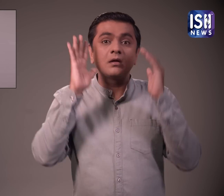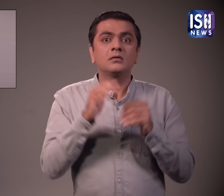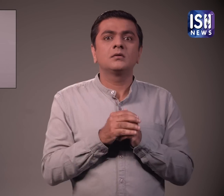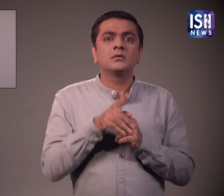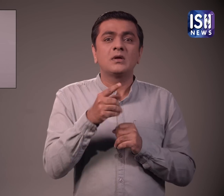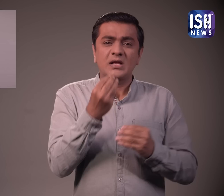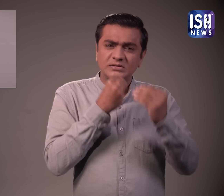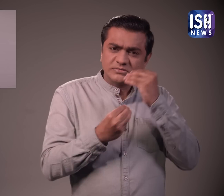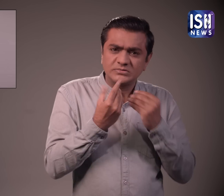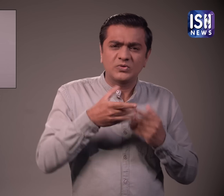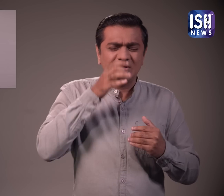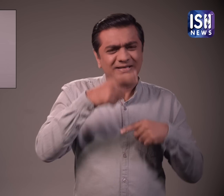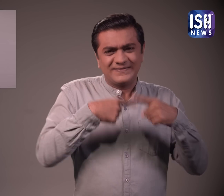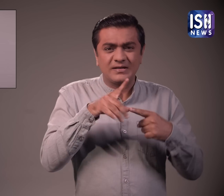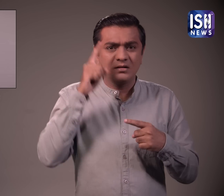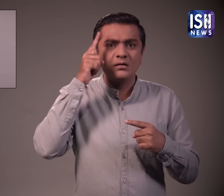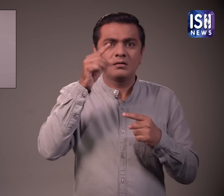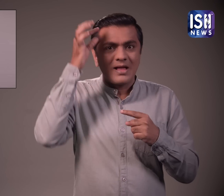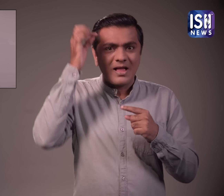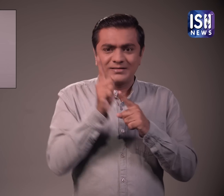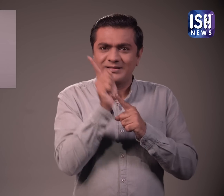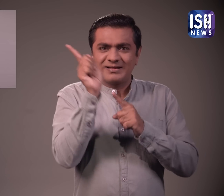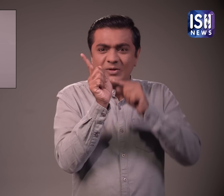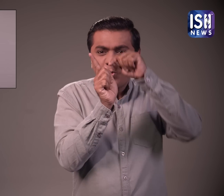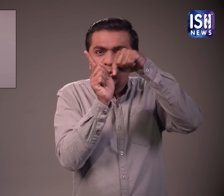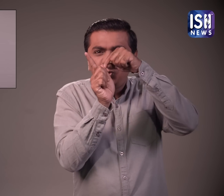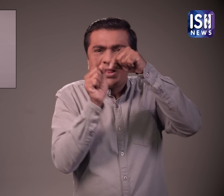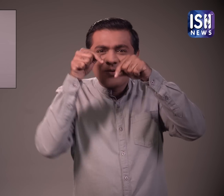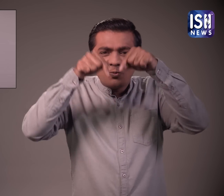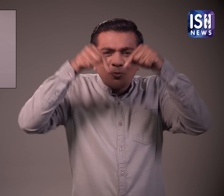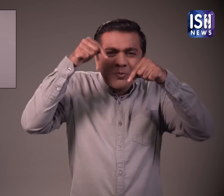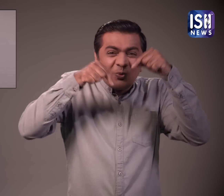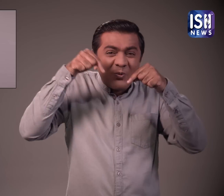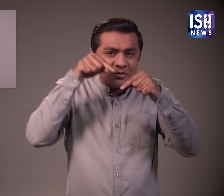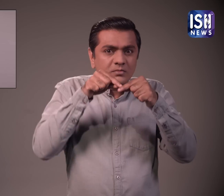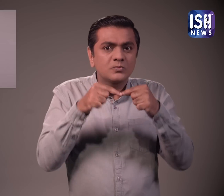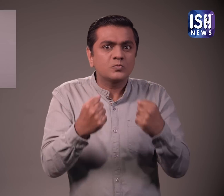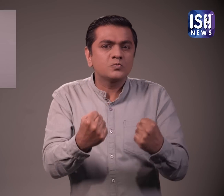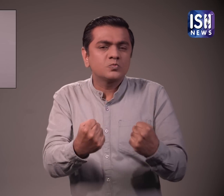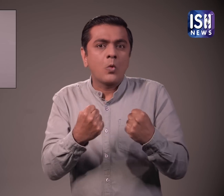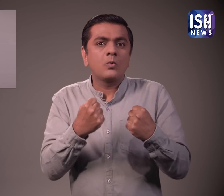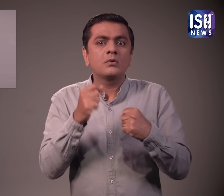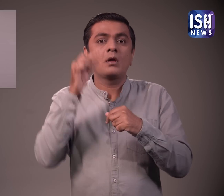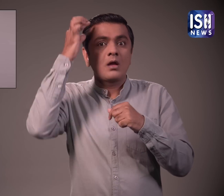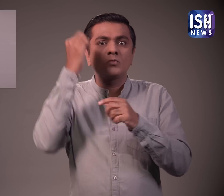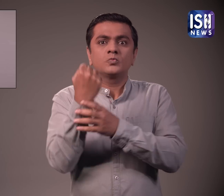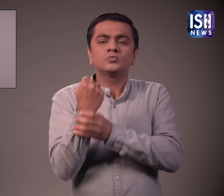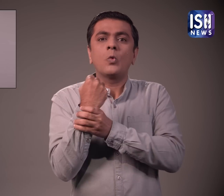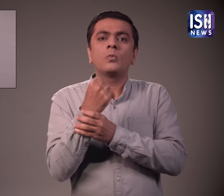इसे नियमित रूप से खाने से आपके हैर फॉलिकल्स भी समरूत हो